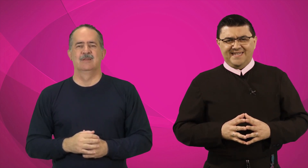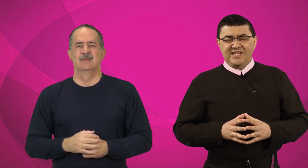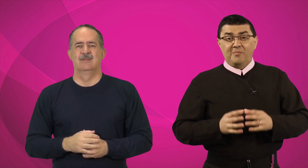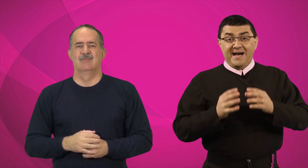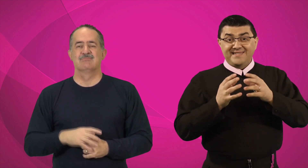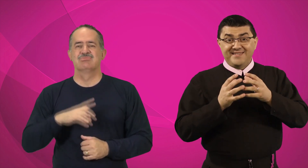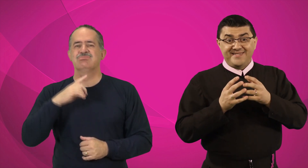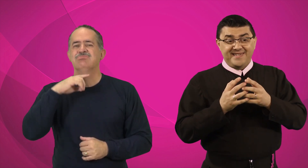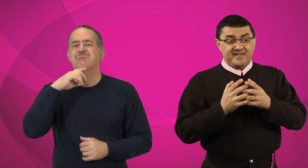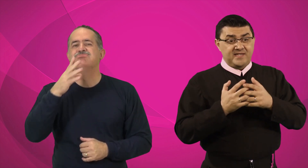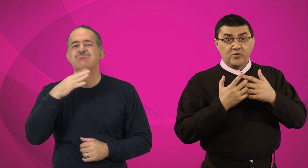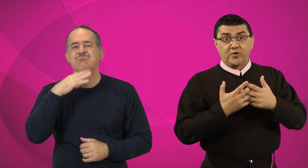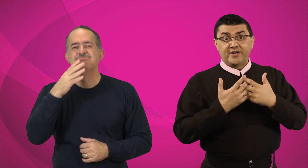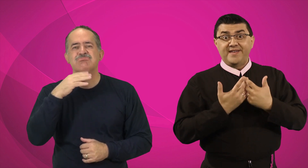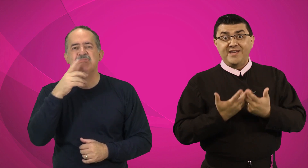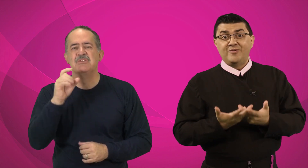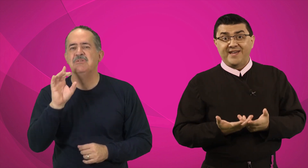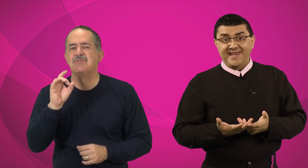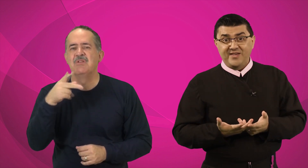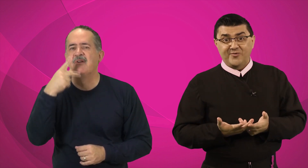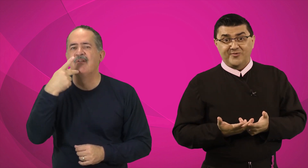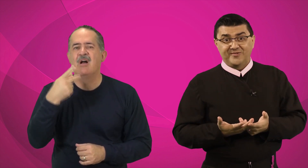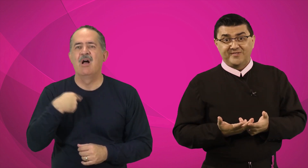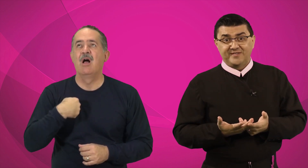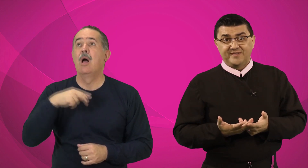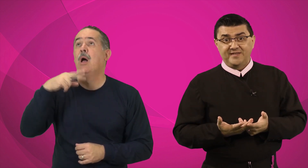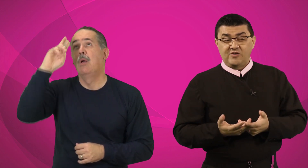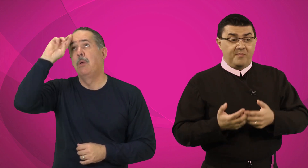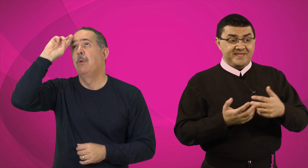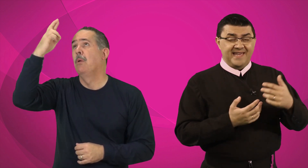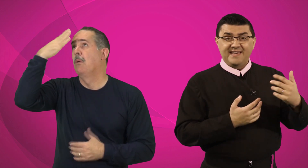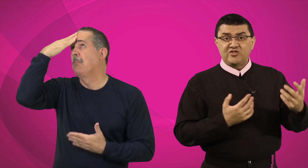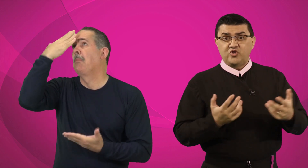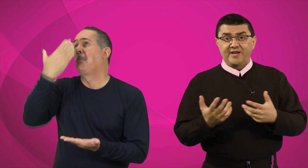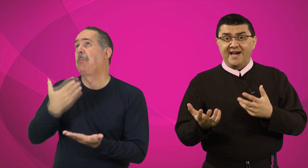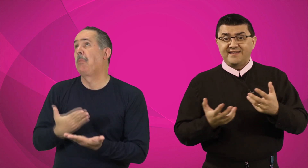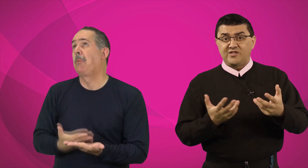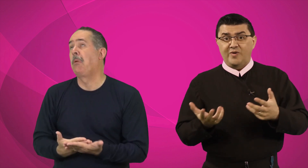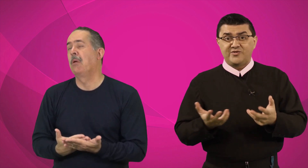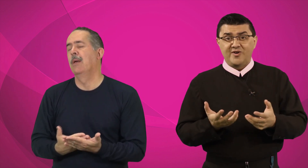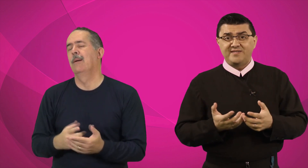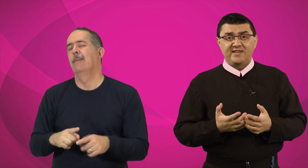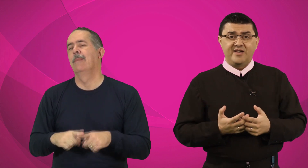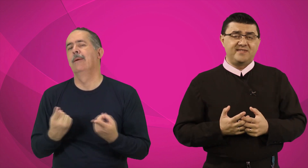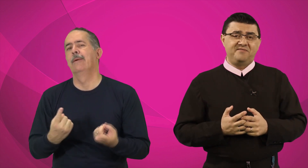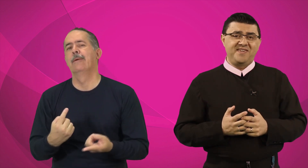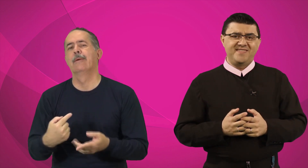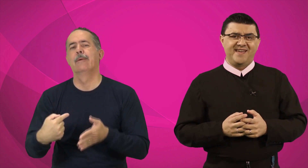não basta dizer, Senhor, eu creio, e começar a questionar situações em nossa vida,